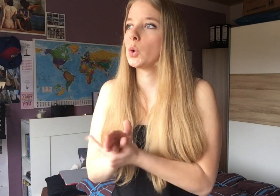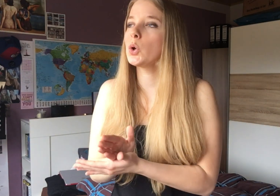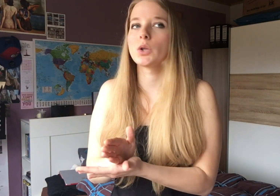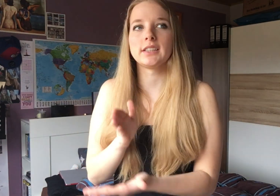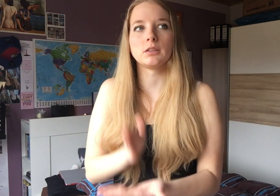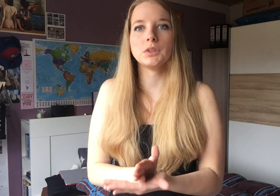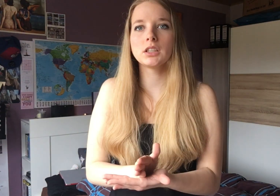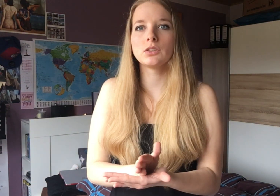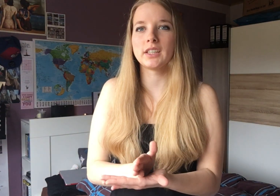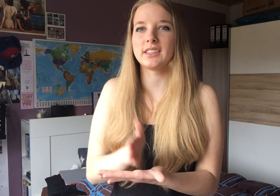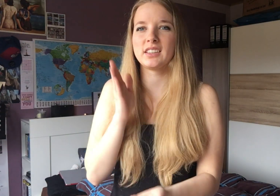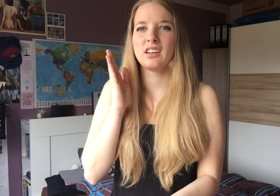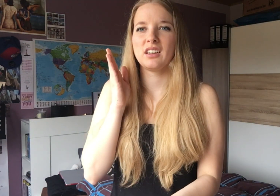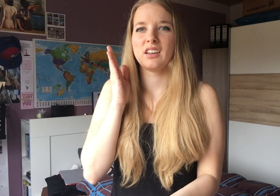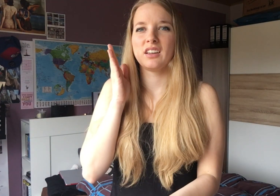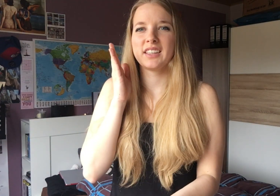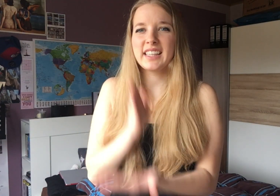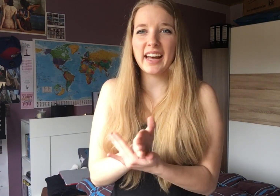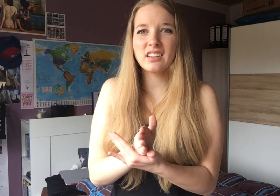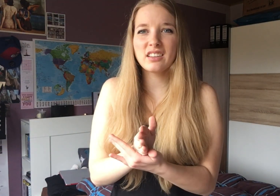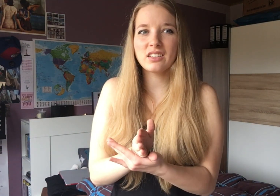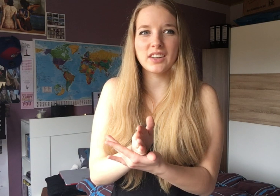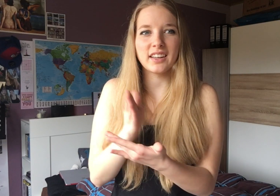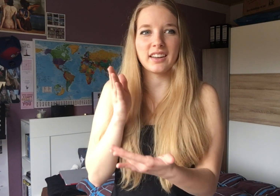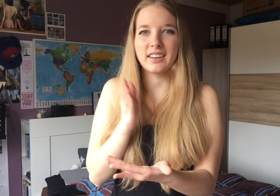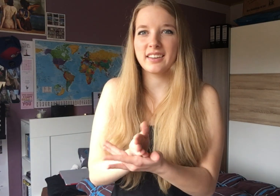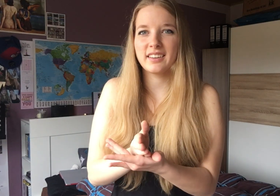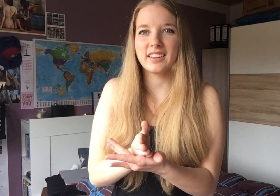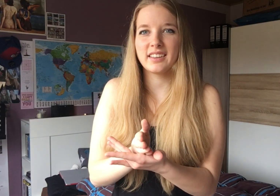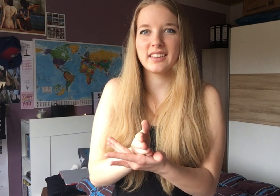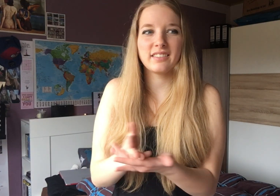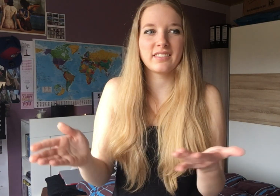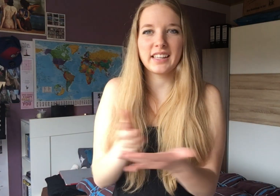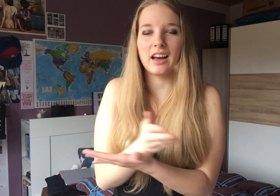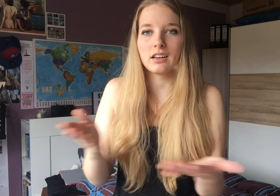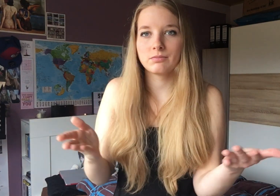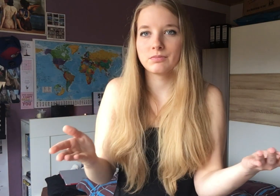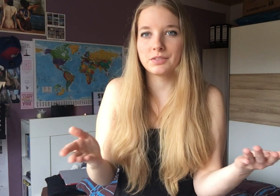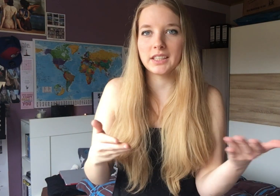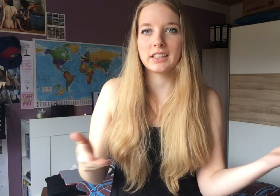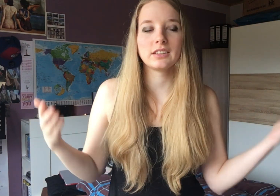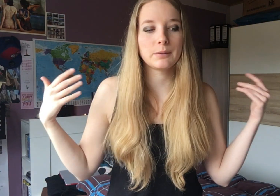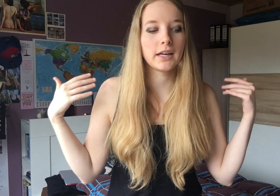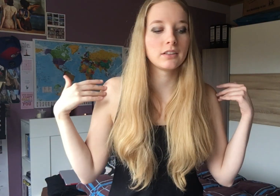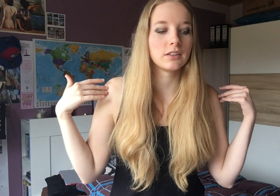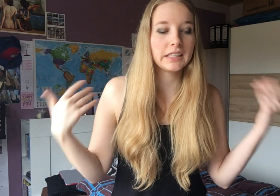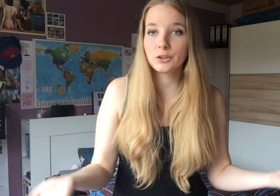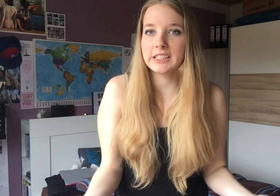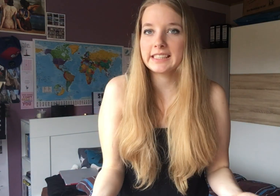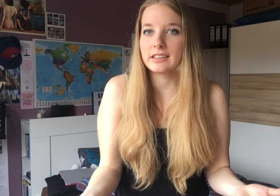schon oder ist das Mitte oder ist das Trennen oder, ja, Singen. Also es gibt halt, wie ihr schon seht, das